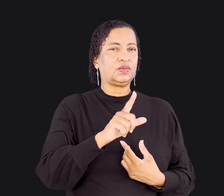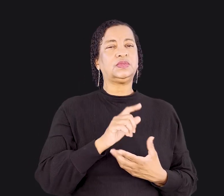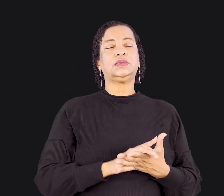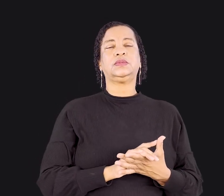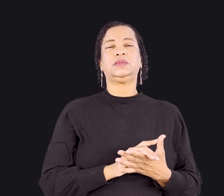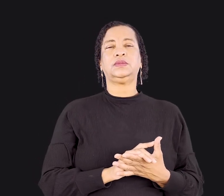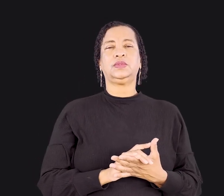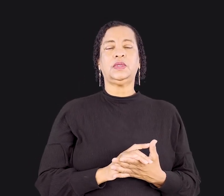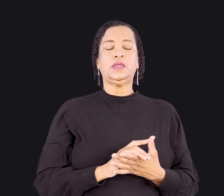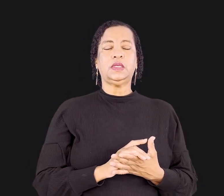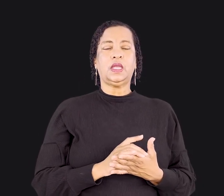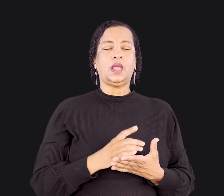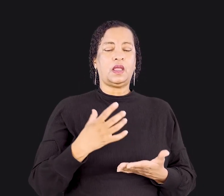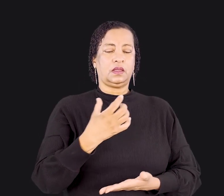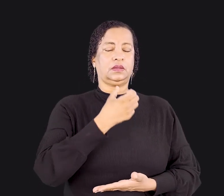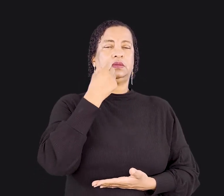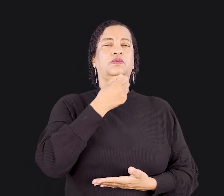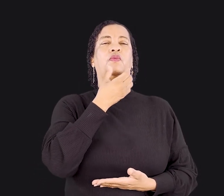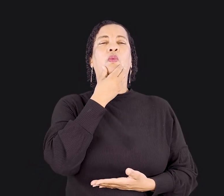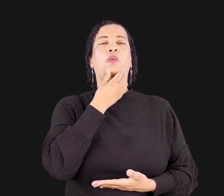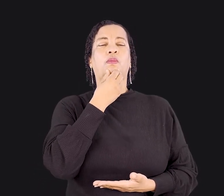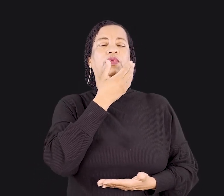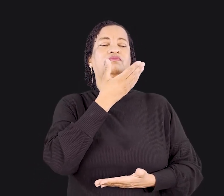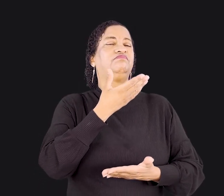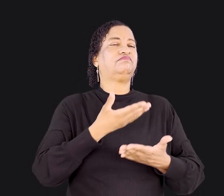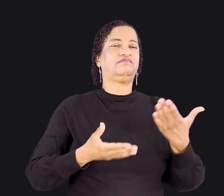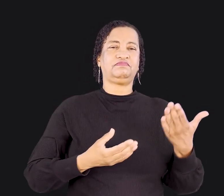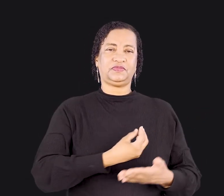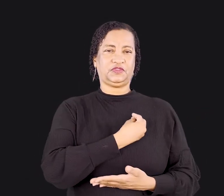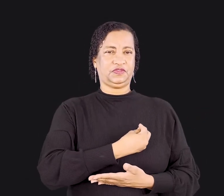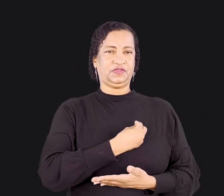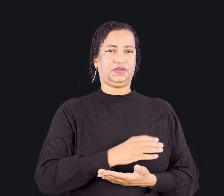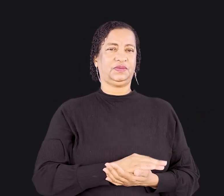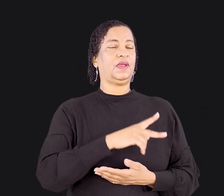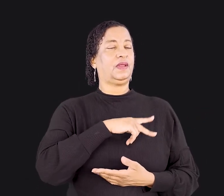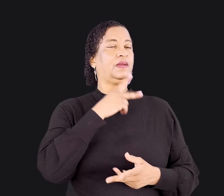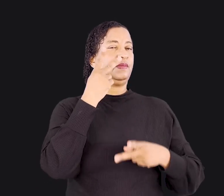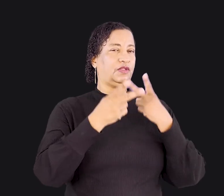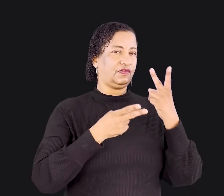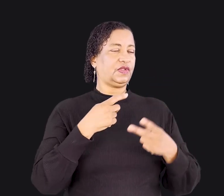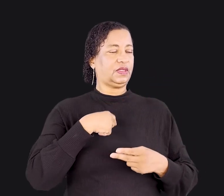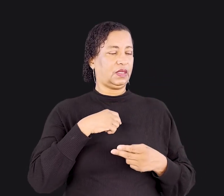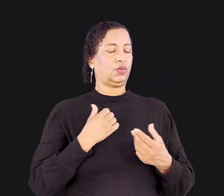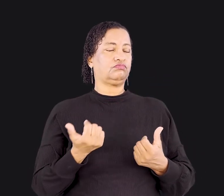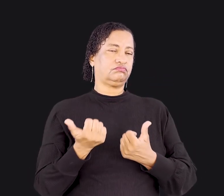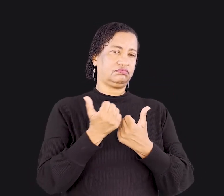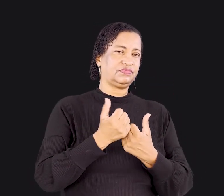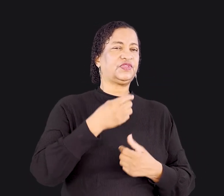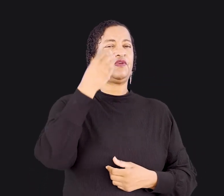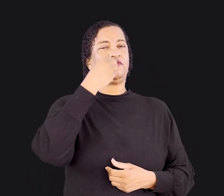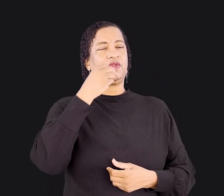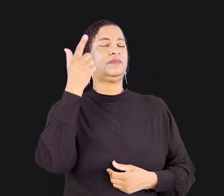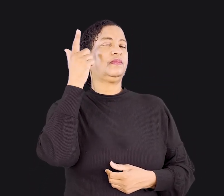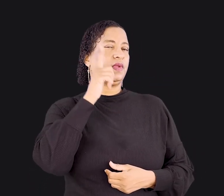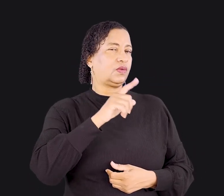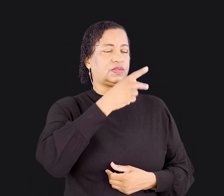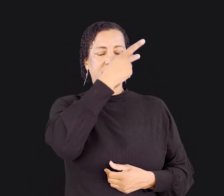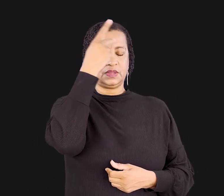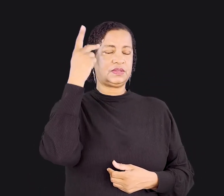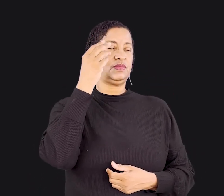perdido. Neste mesmo contexto, Paulo disse, Para com os fracos, tornei-me fraco, para ganhar os fracos. Paulo